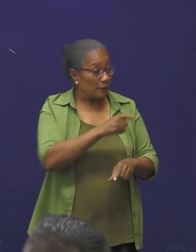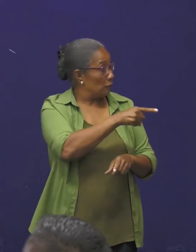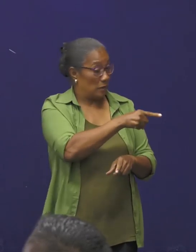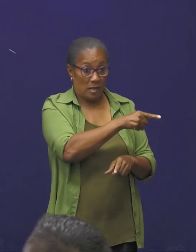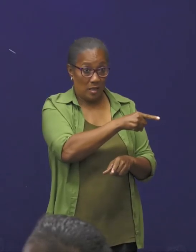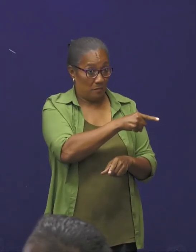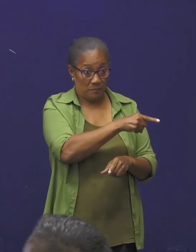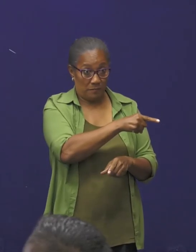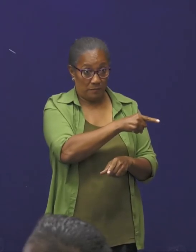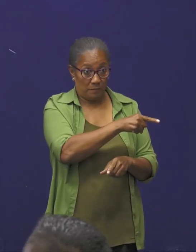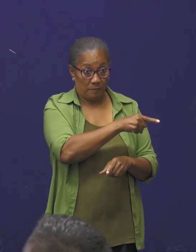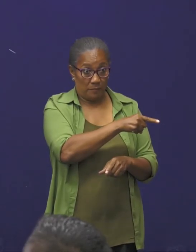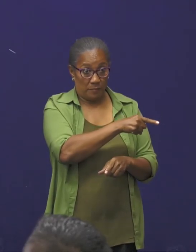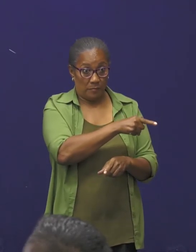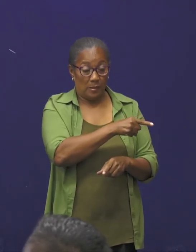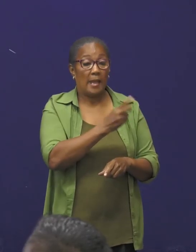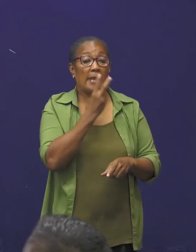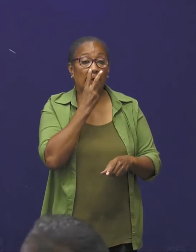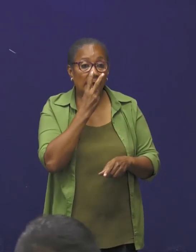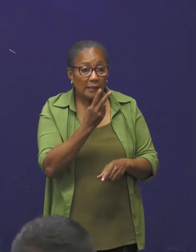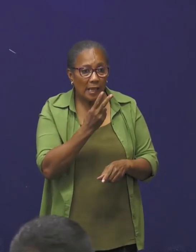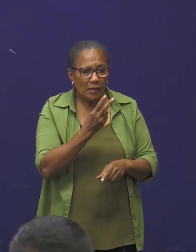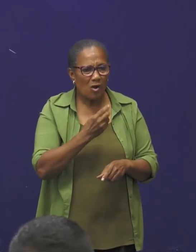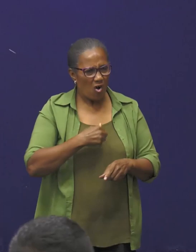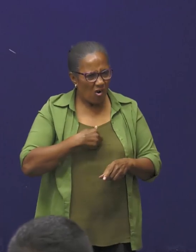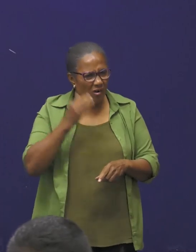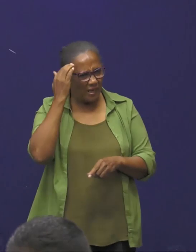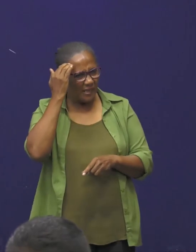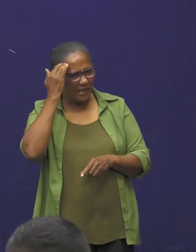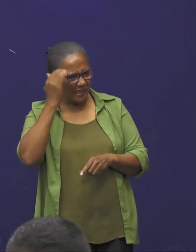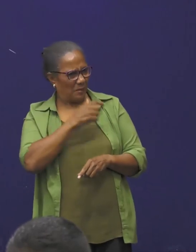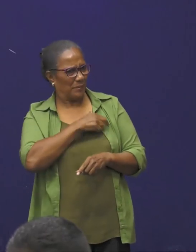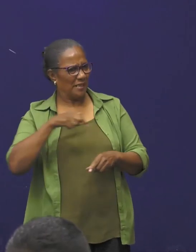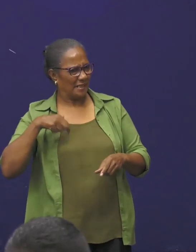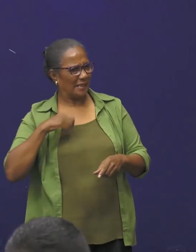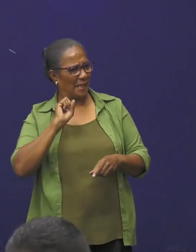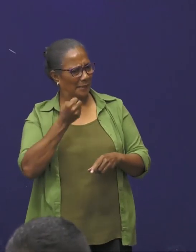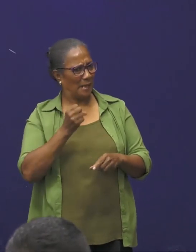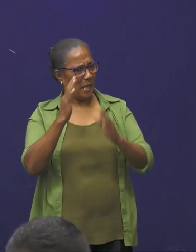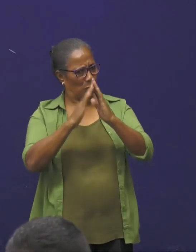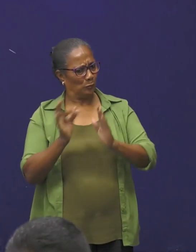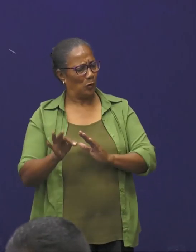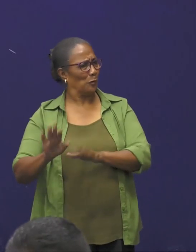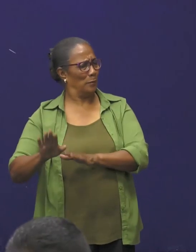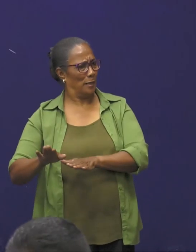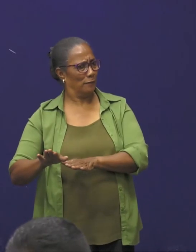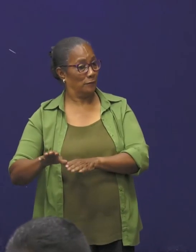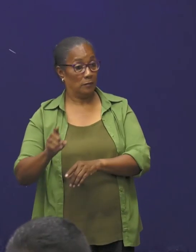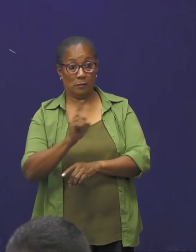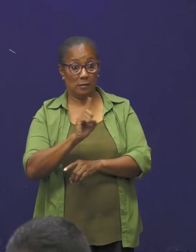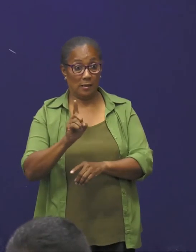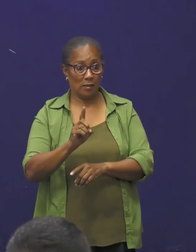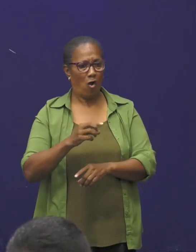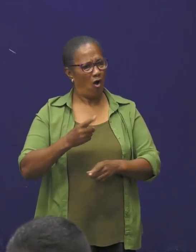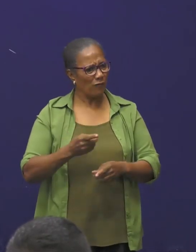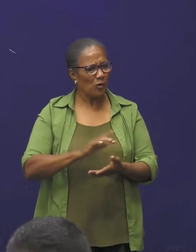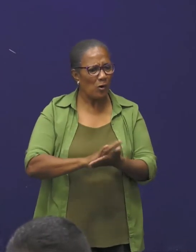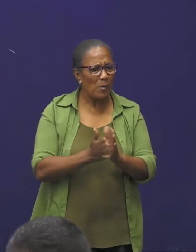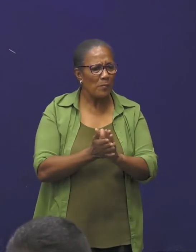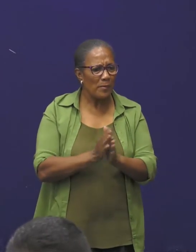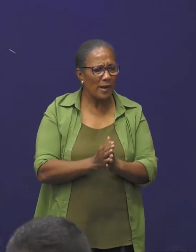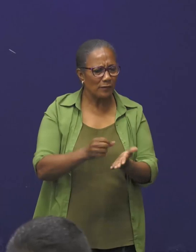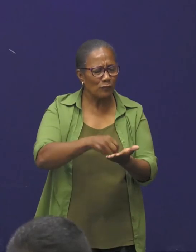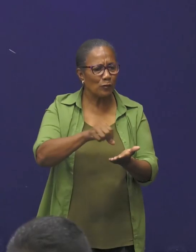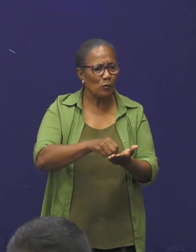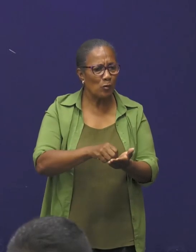dat wij u, we gaan kijken naar, omdat hij is een president, dat we Mekki Tana ofzo, of, nou, je naar marktverkoper,